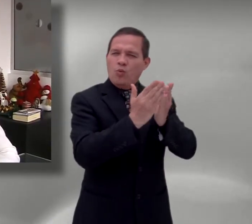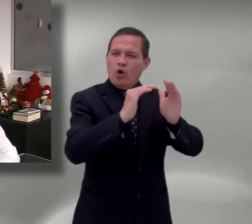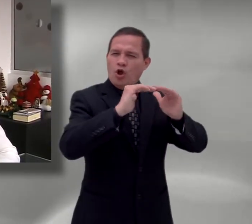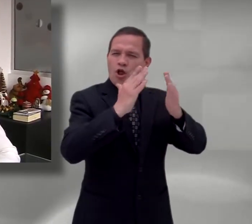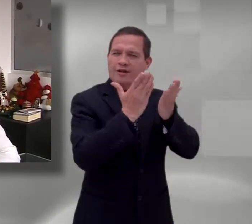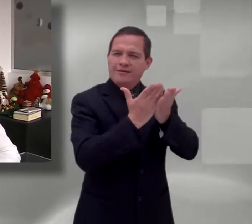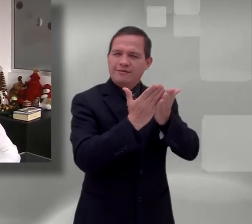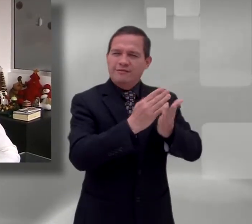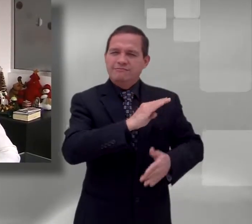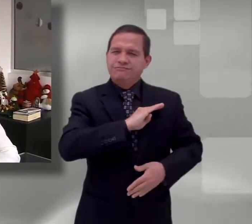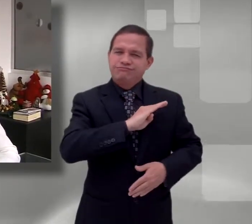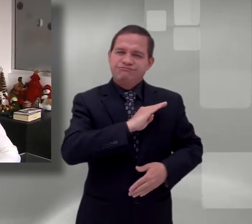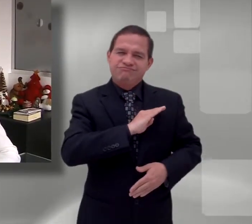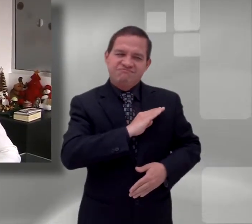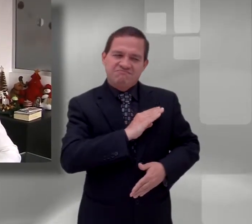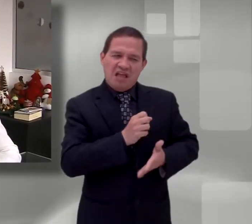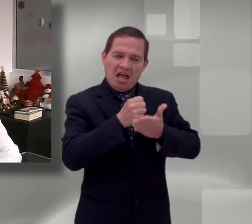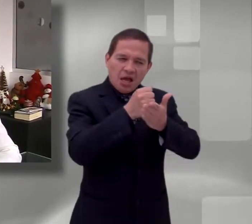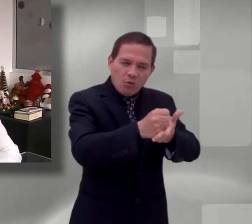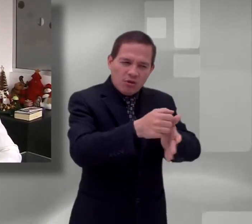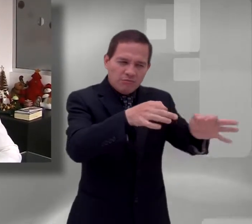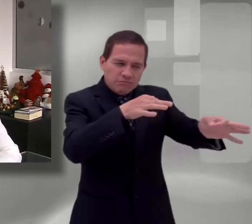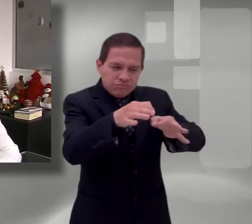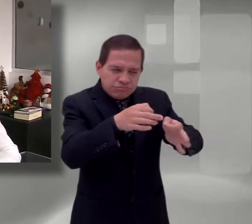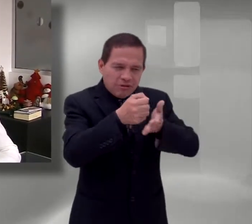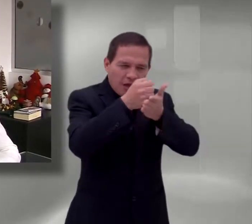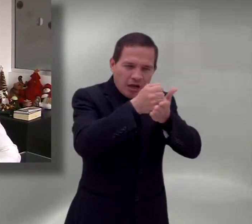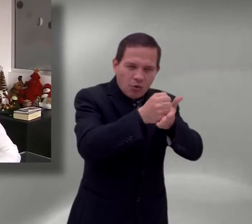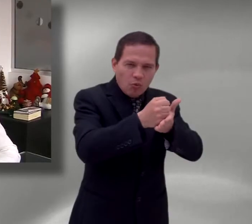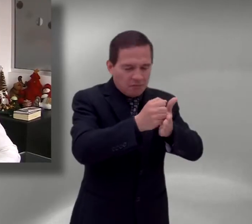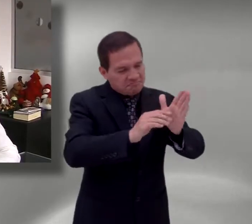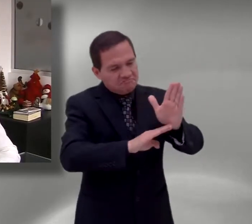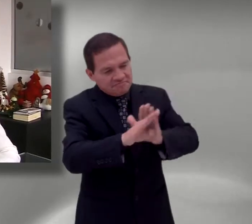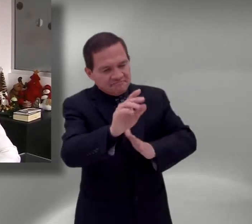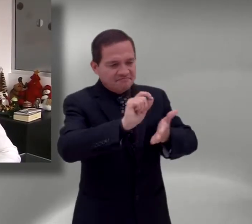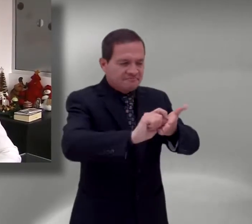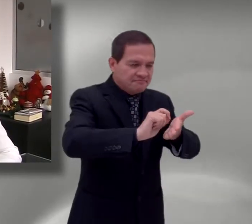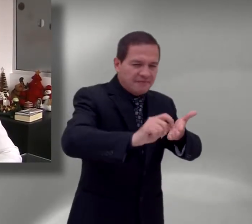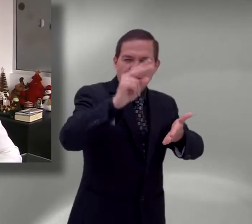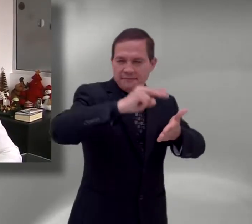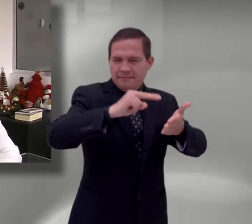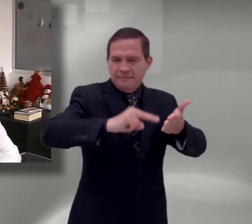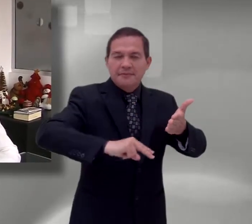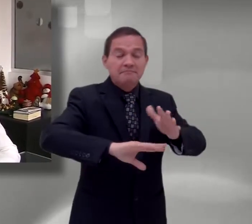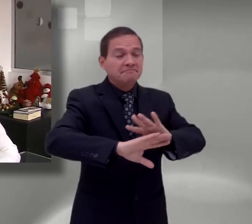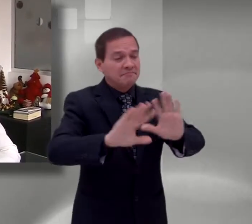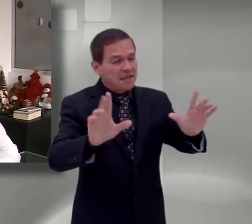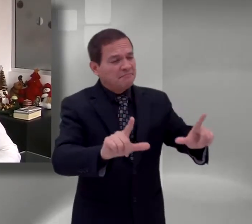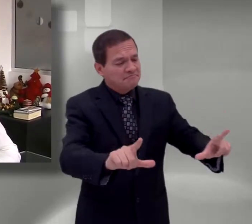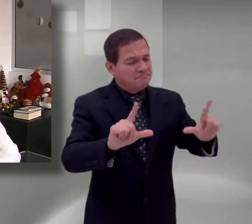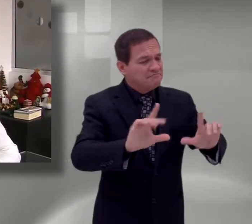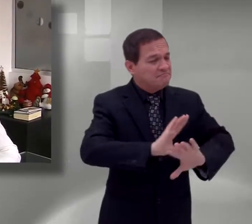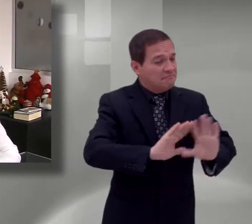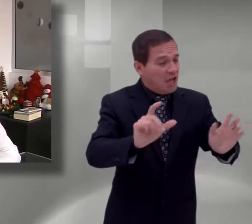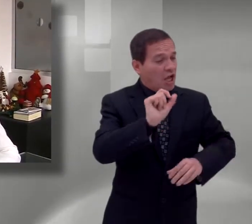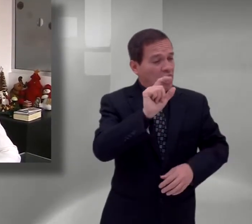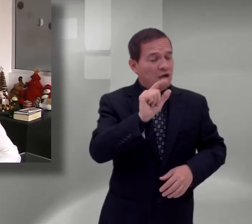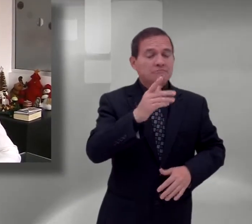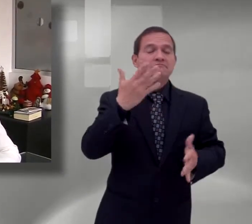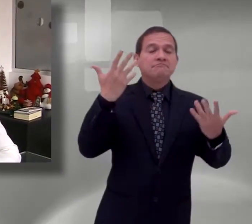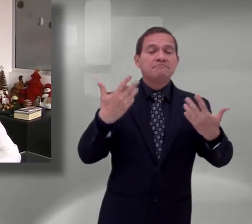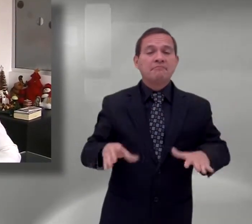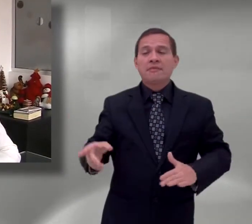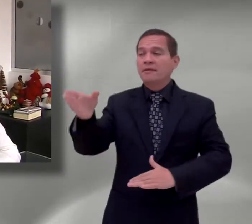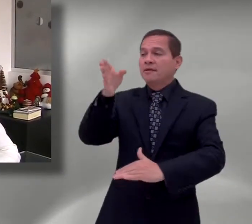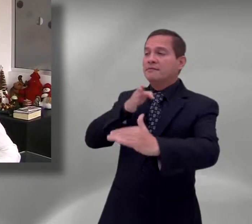estas competencias, pero en la universidad estos propósitos cambian y entonces el estudiante se enfrenta a un tipo de